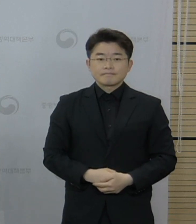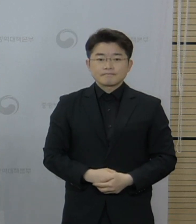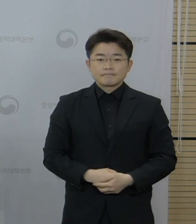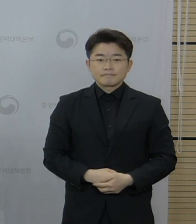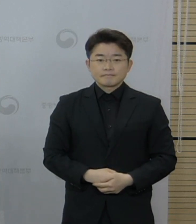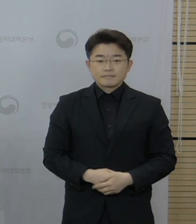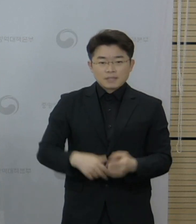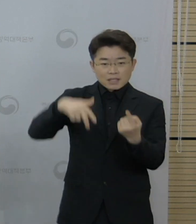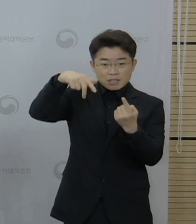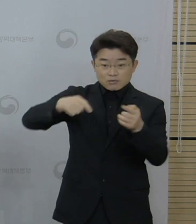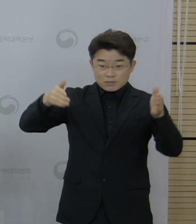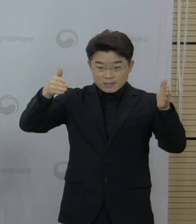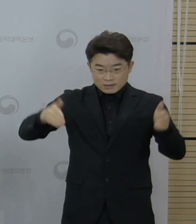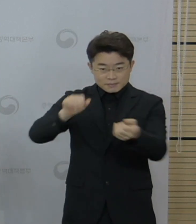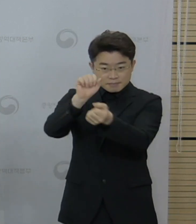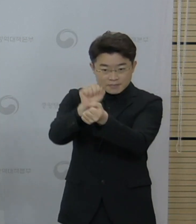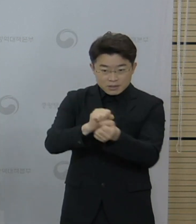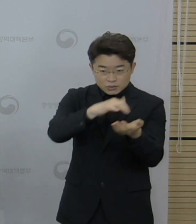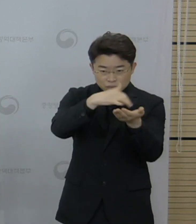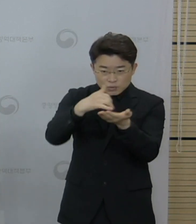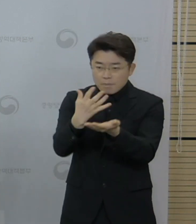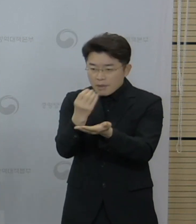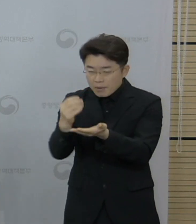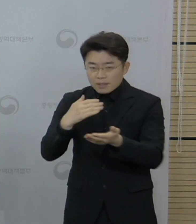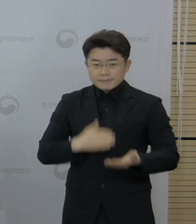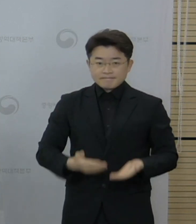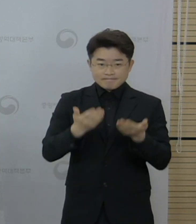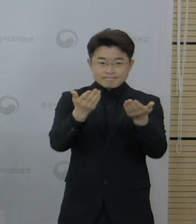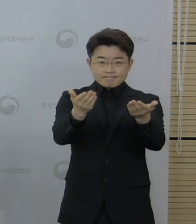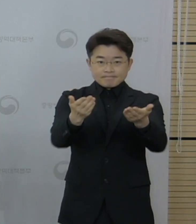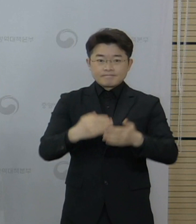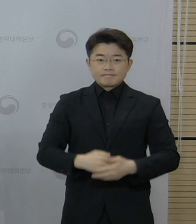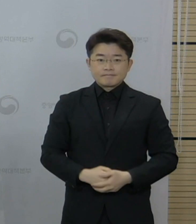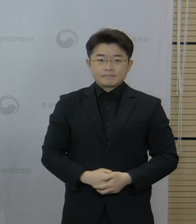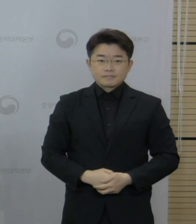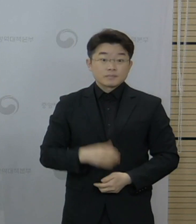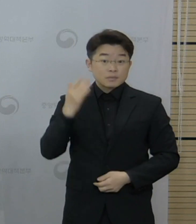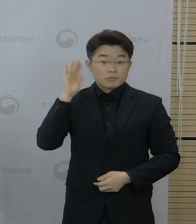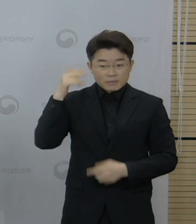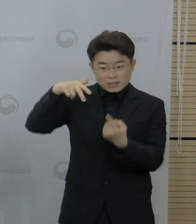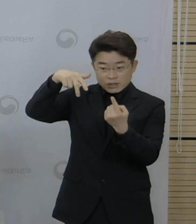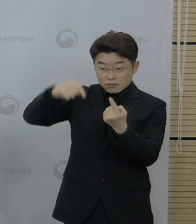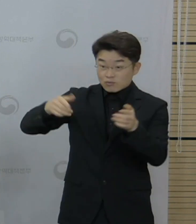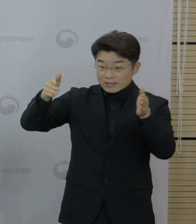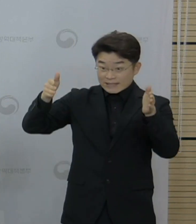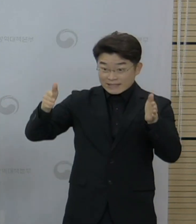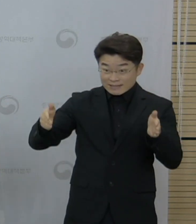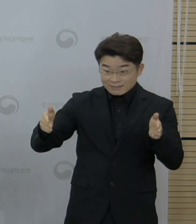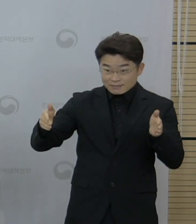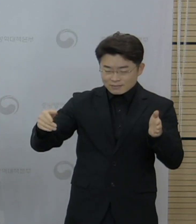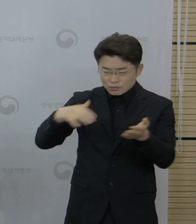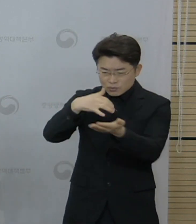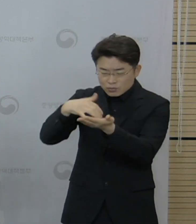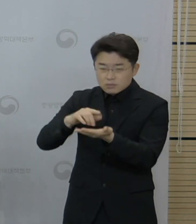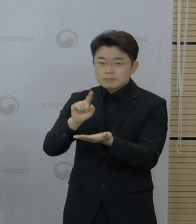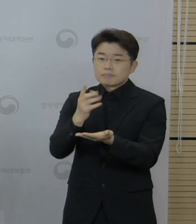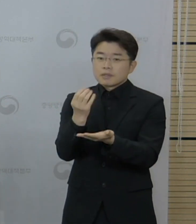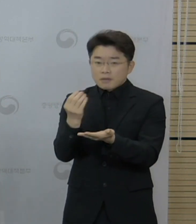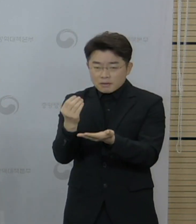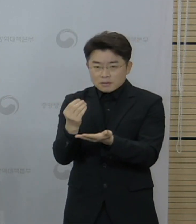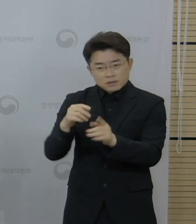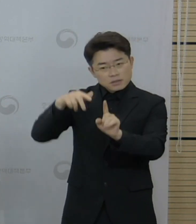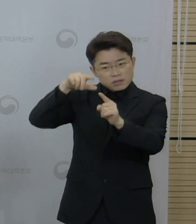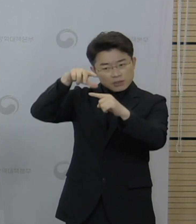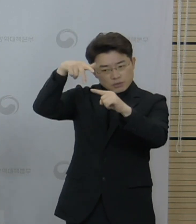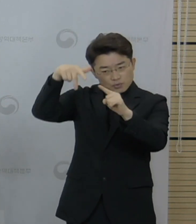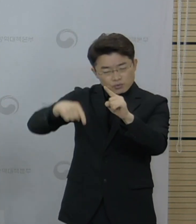주간 발생 동향에 대해서 설명드리겠습니다. 최근 1주간 국내 발생 확진자는 일주일